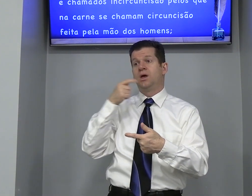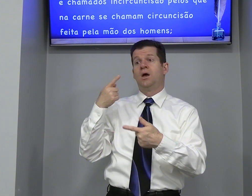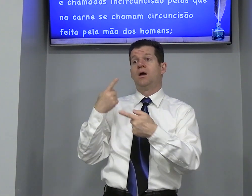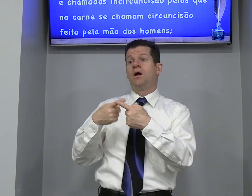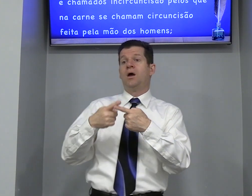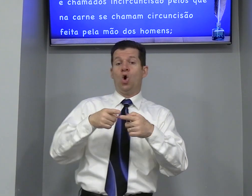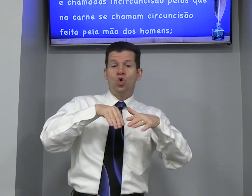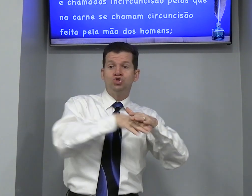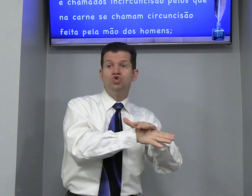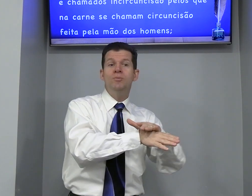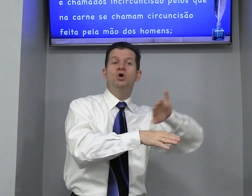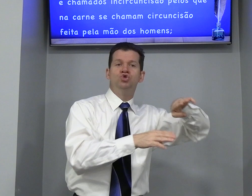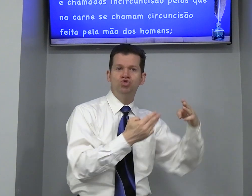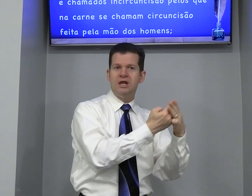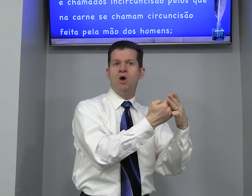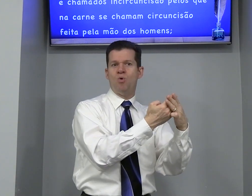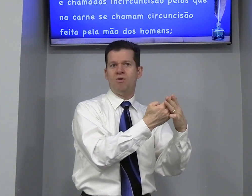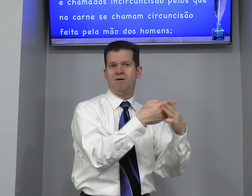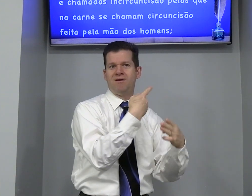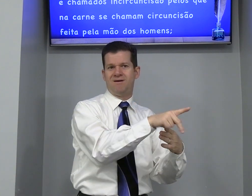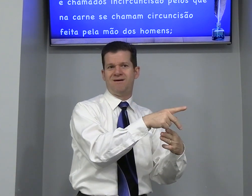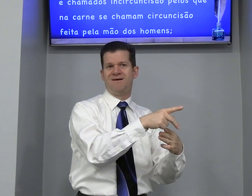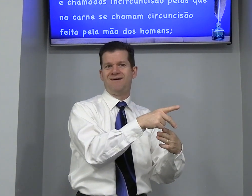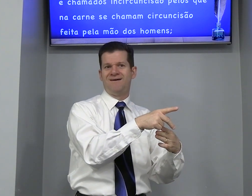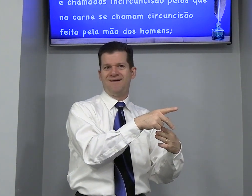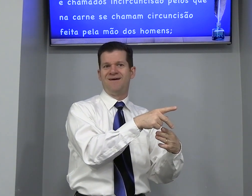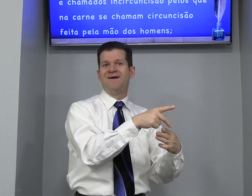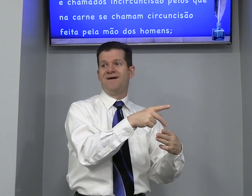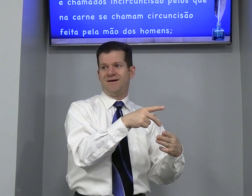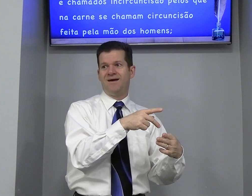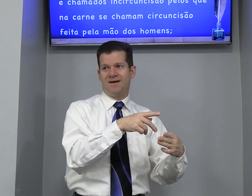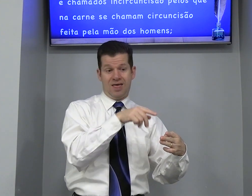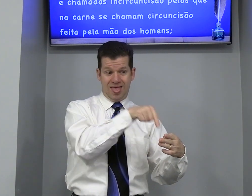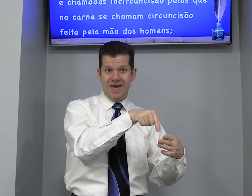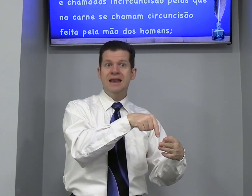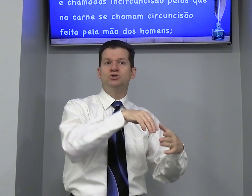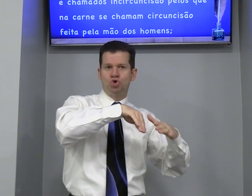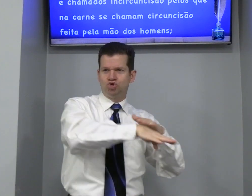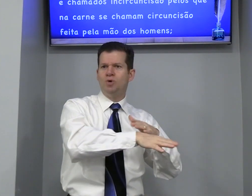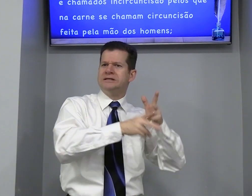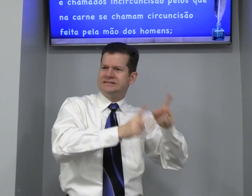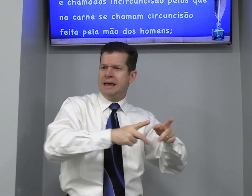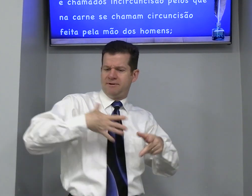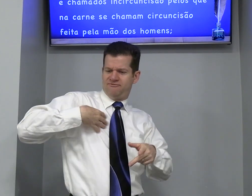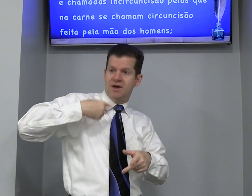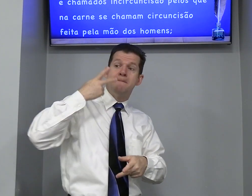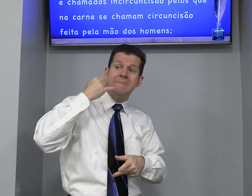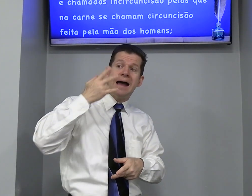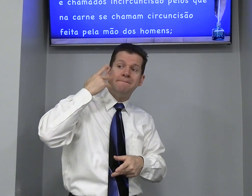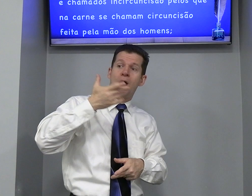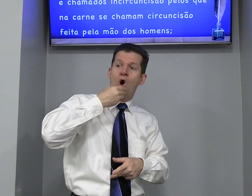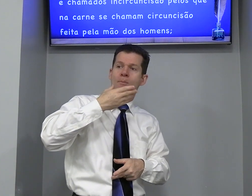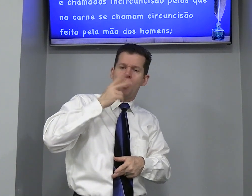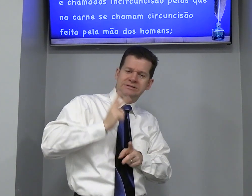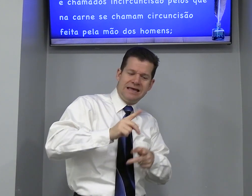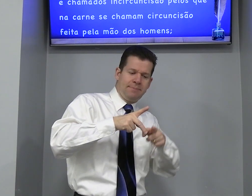Costume Judeu Eles Costume Sempre Pai Homem Homem Sempre